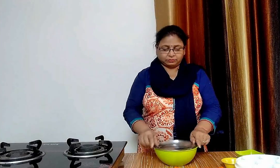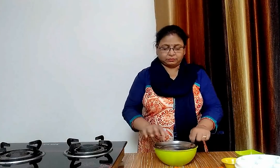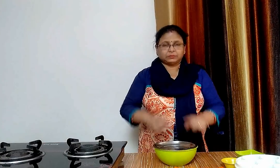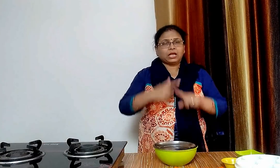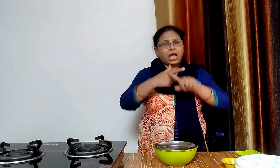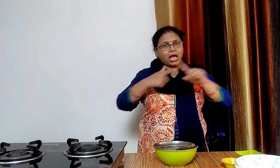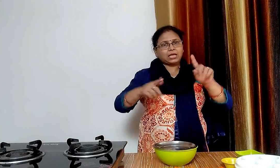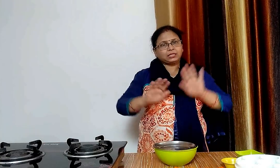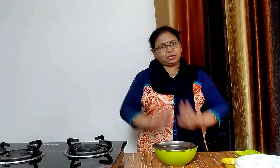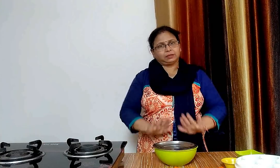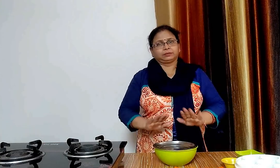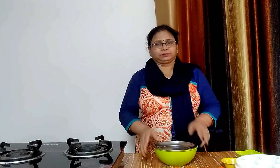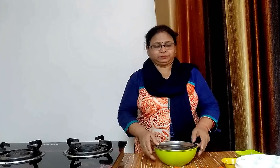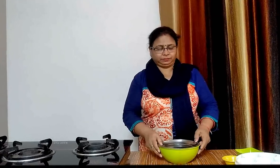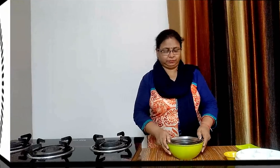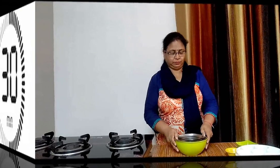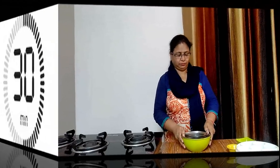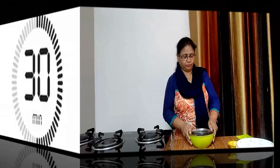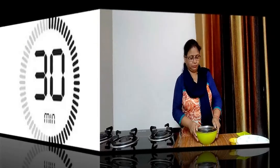अब इसे आधे घंड़े के लिए ढखकर रख देंगे